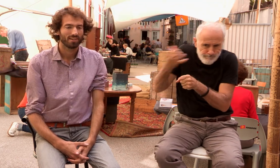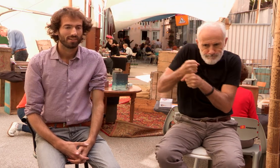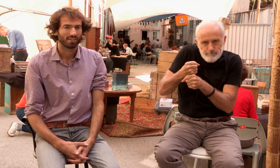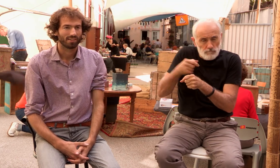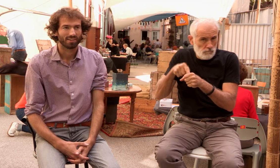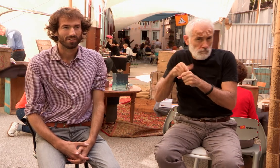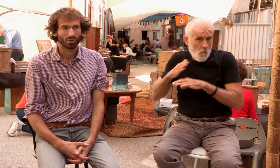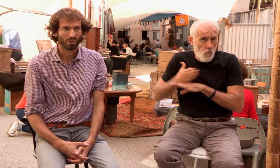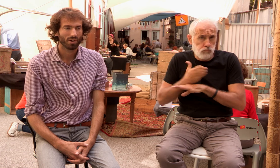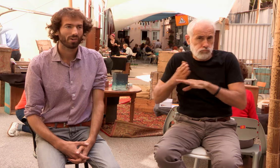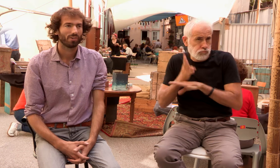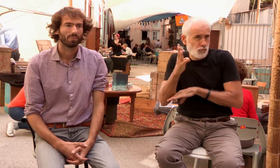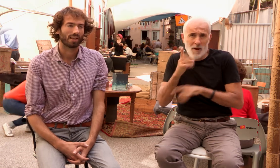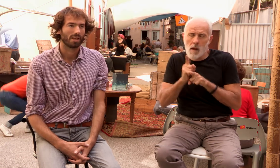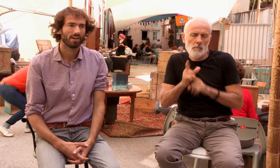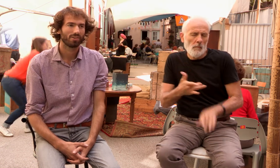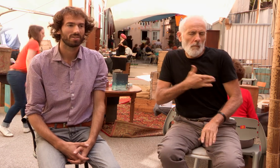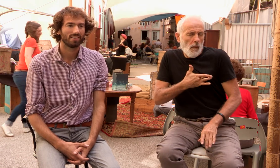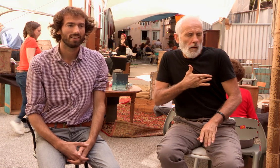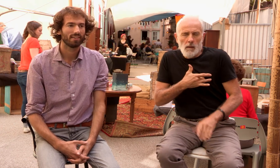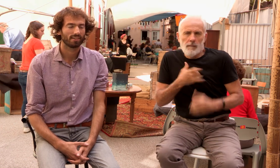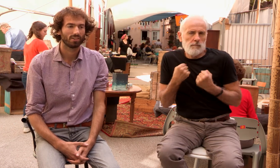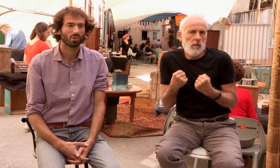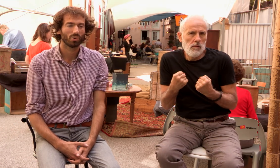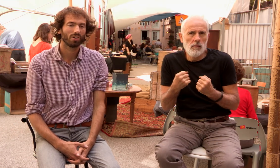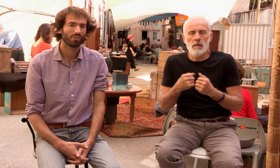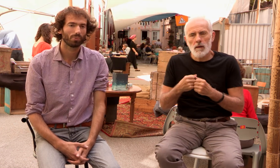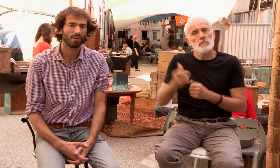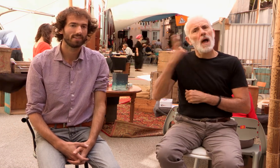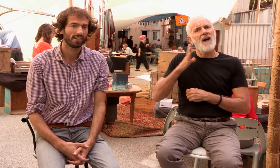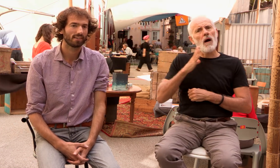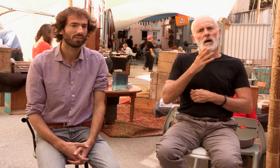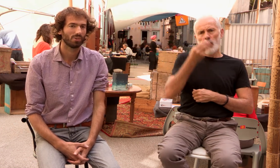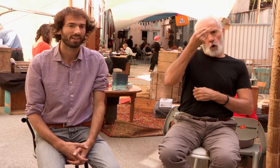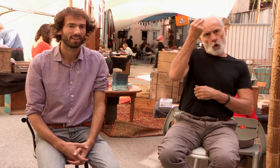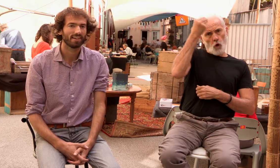de cœur. À la base, j'étais doctorant en sciences politiques au Canada.